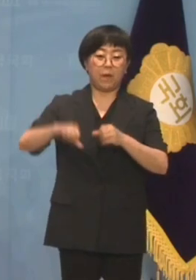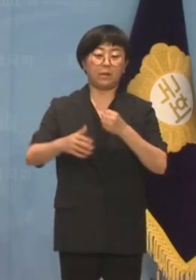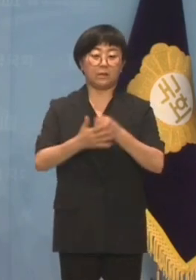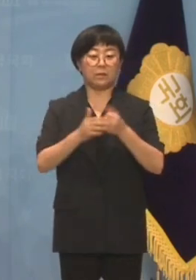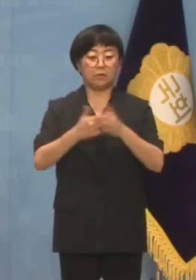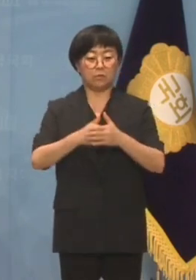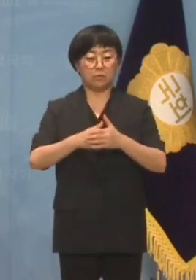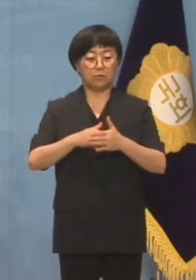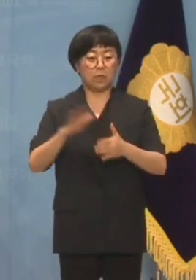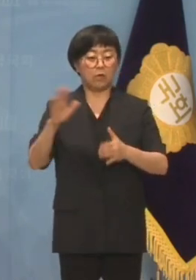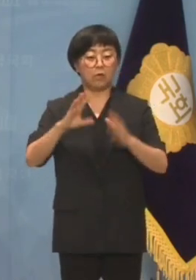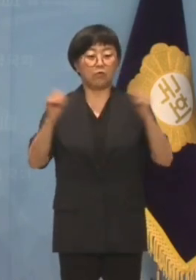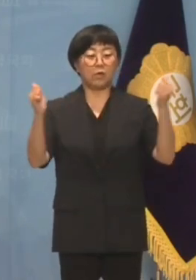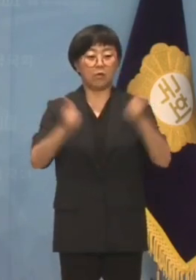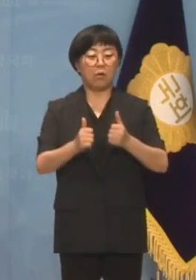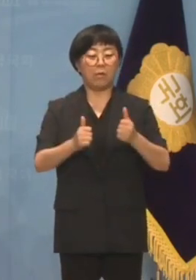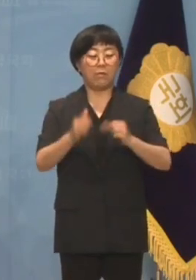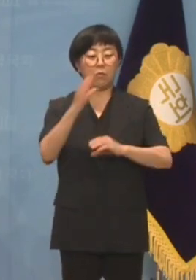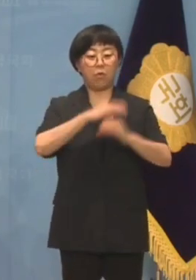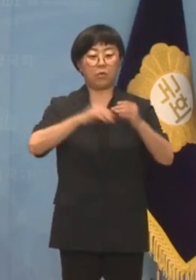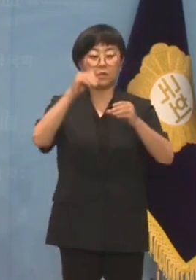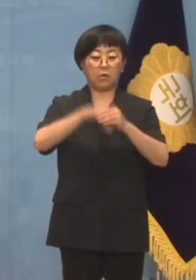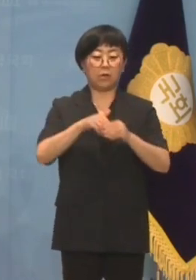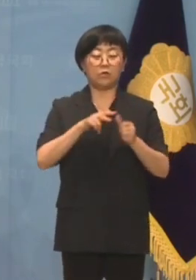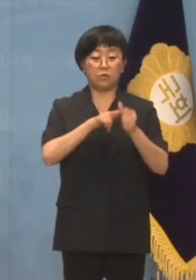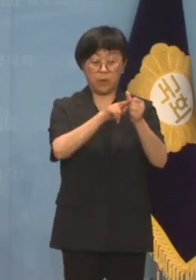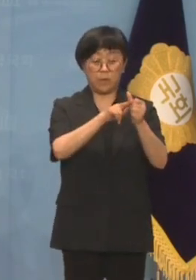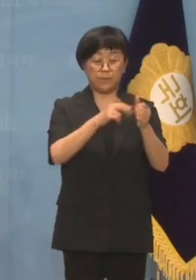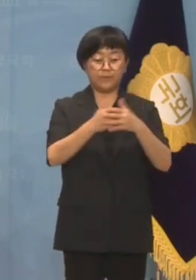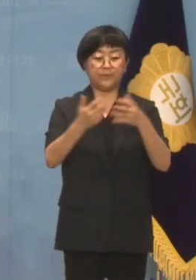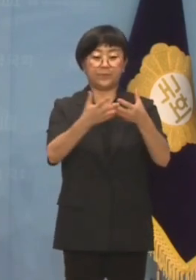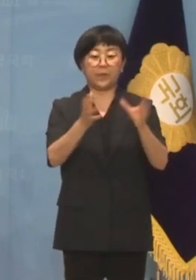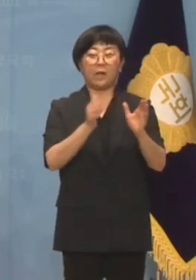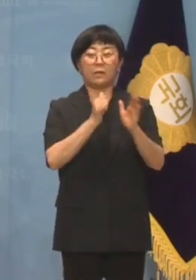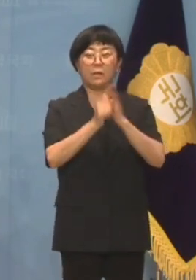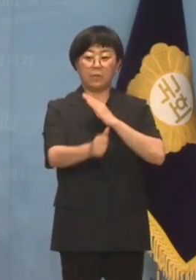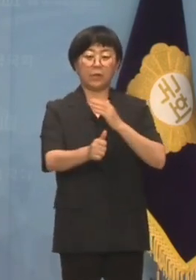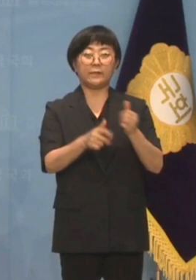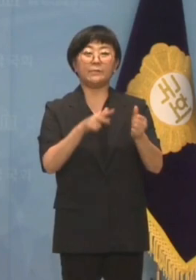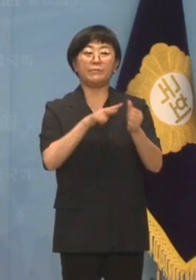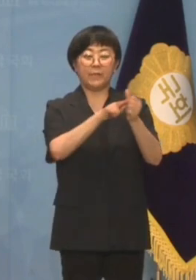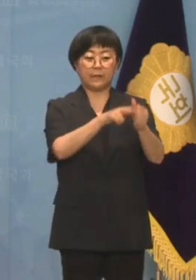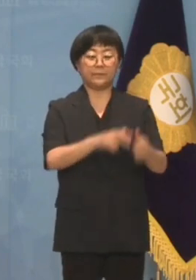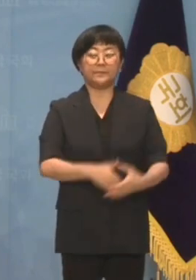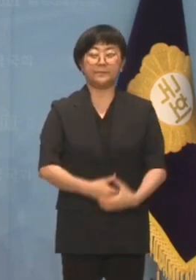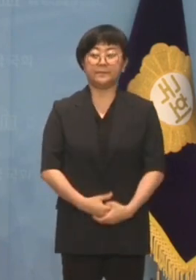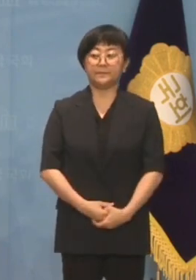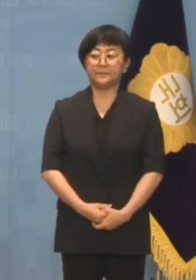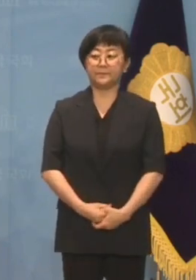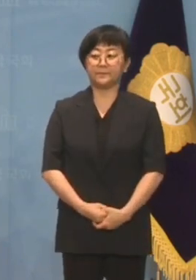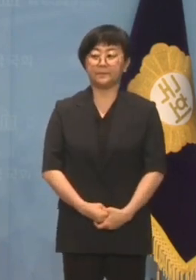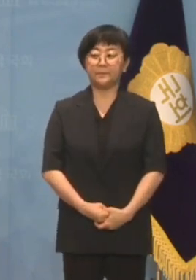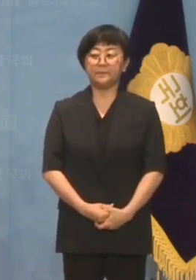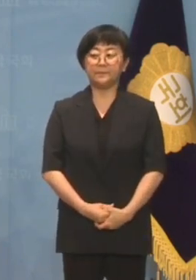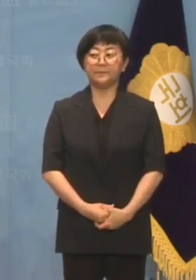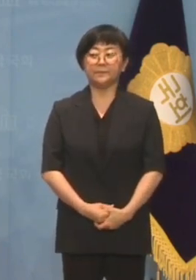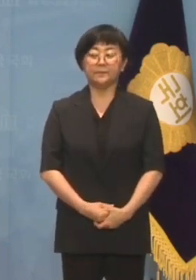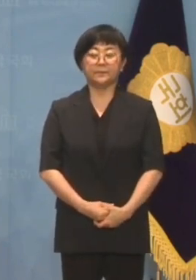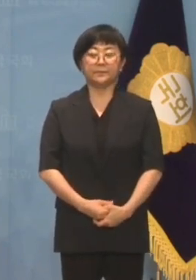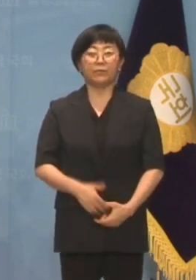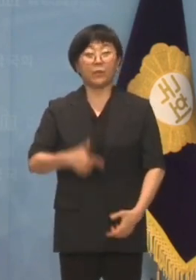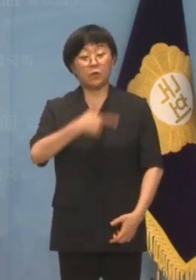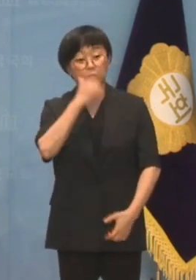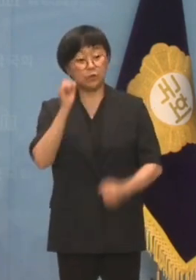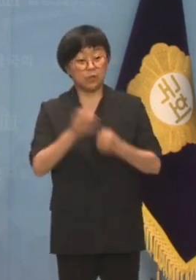자수근커녕 국회의원 보궐선거에 출마하고 당대표까지 출마했습니다. 이도